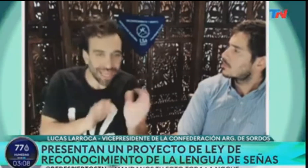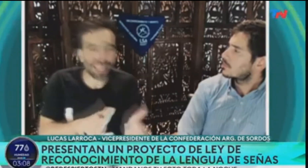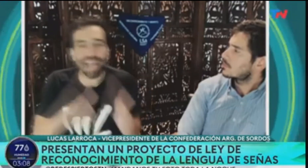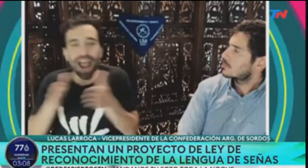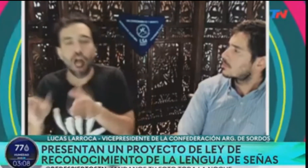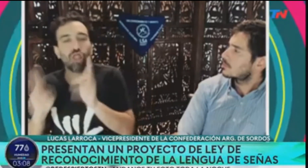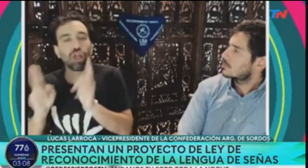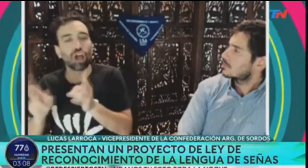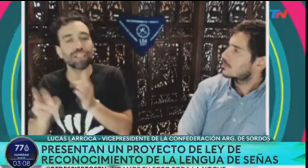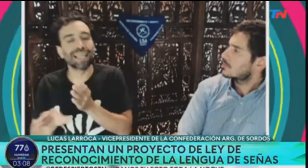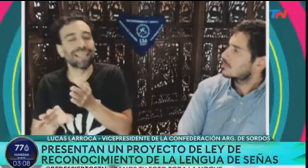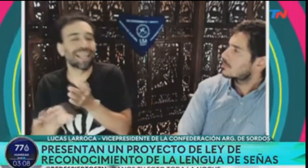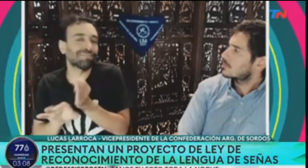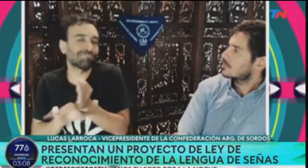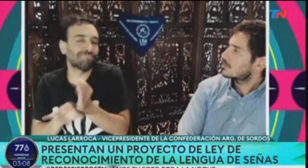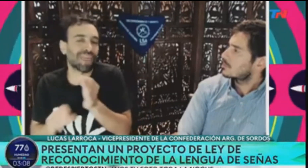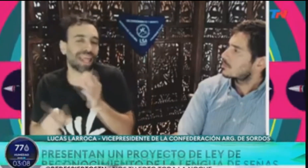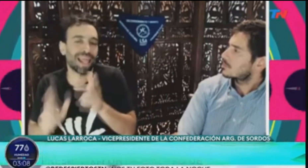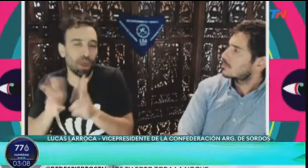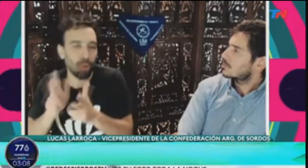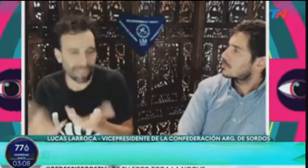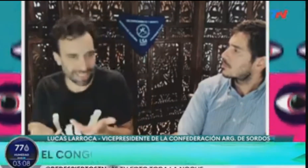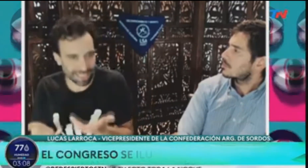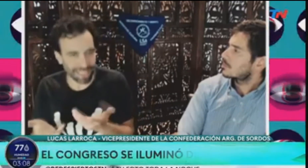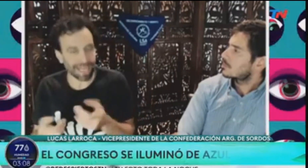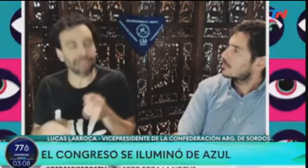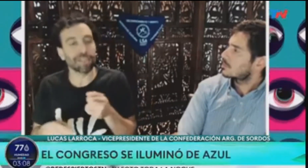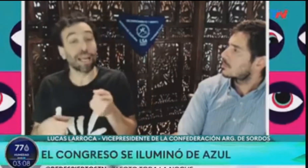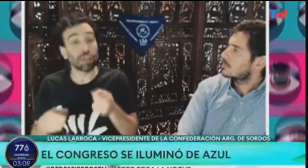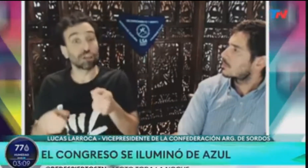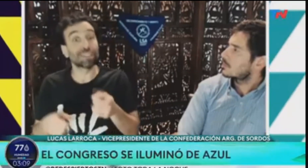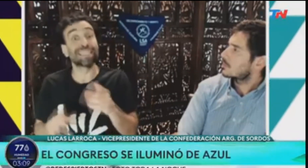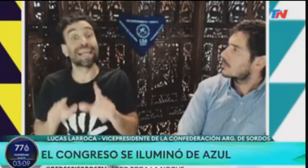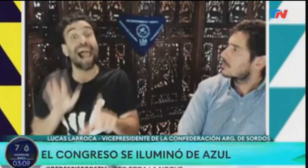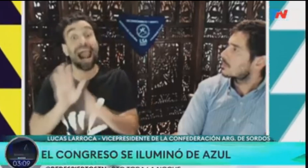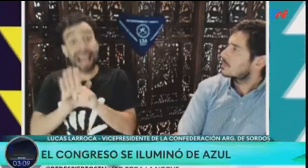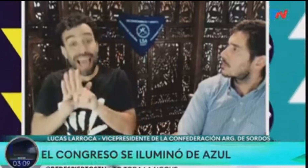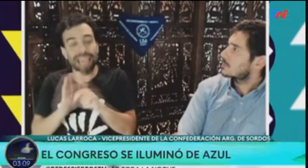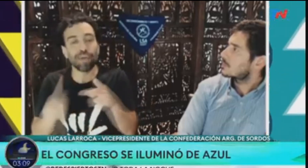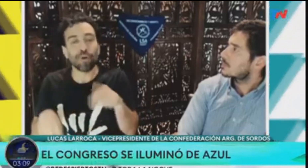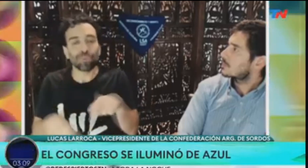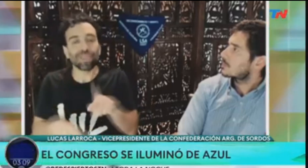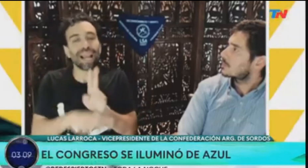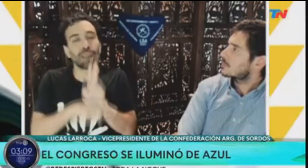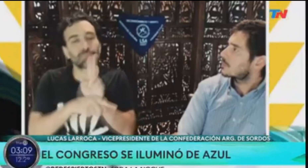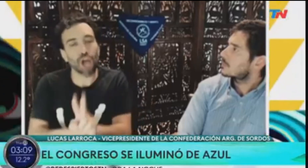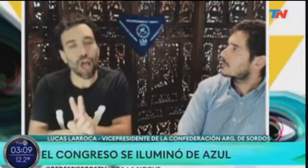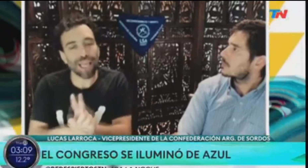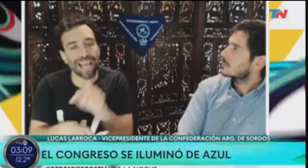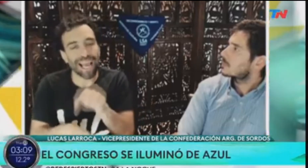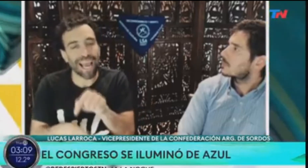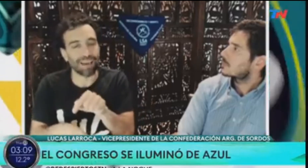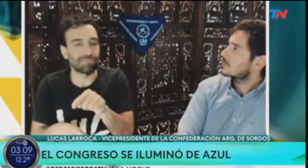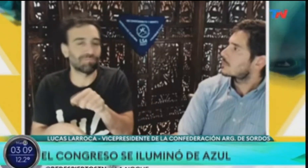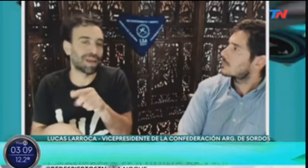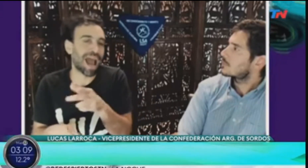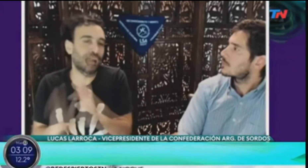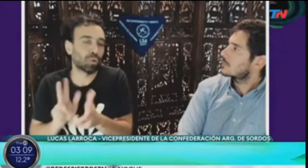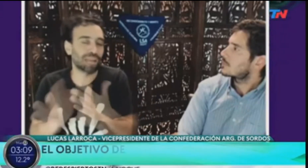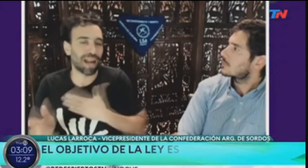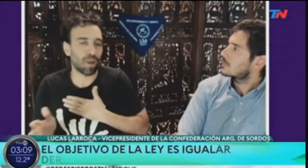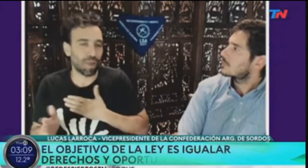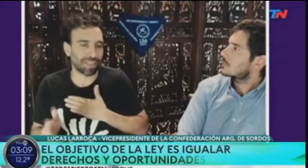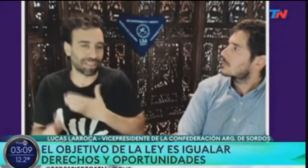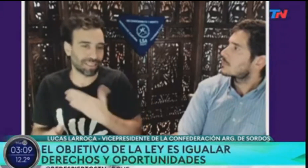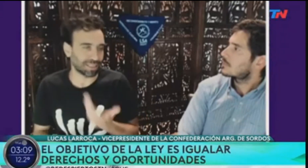digamos, en las que se enseñaría lengua de señas directamente como una materia. Con la ley